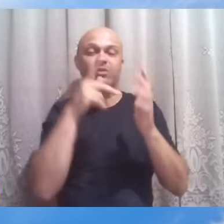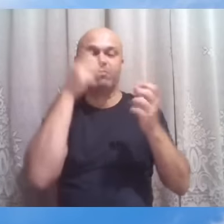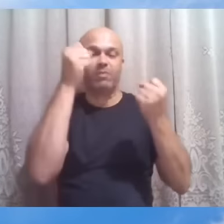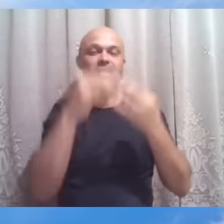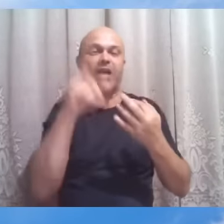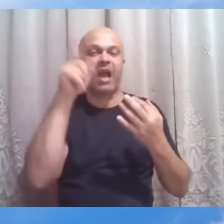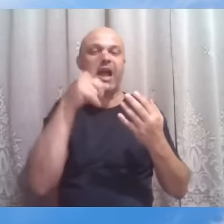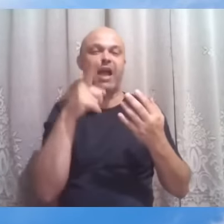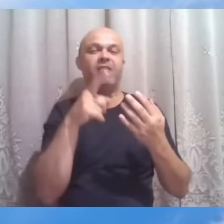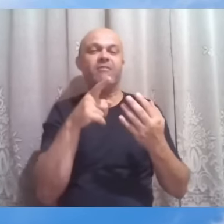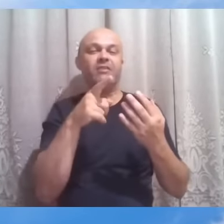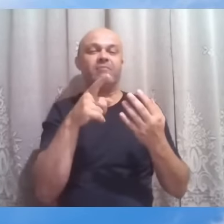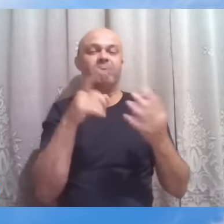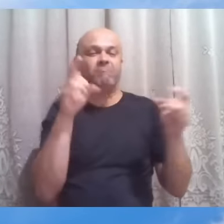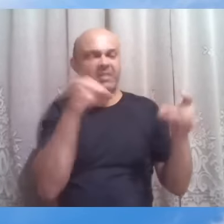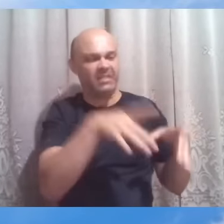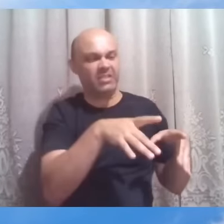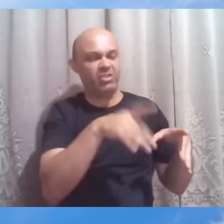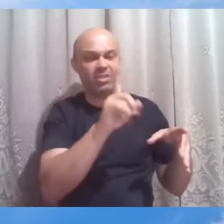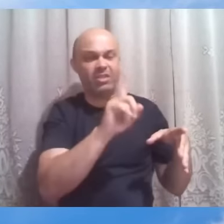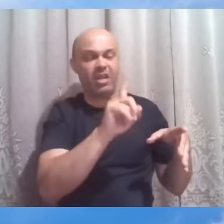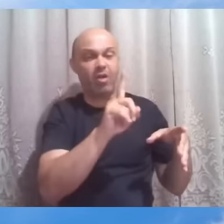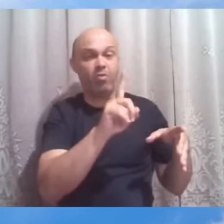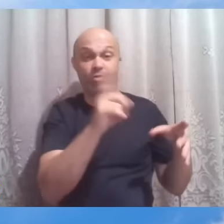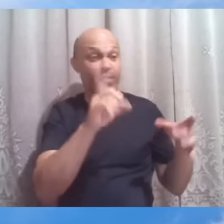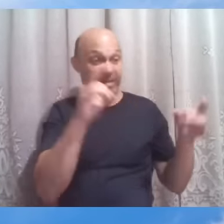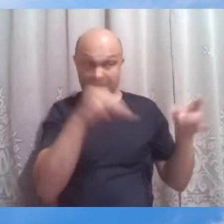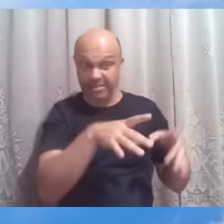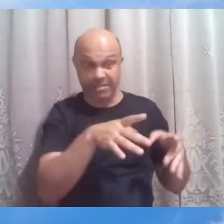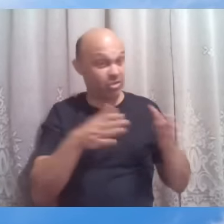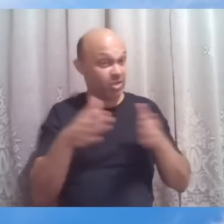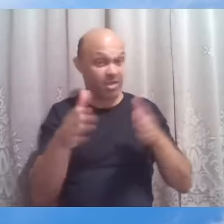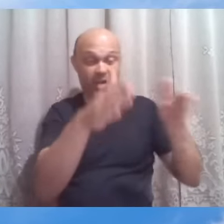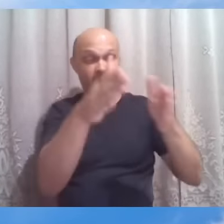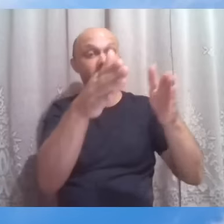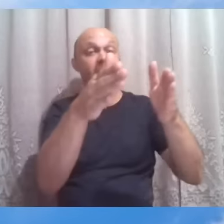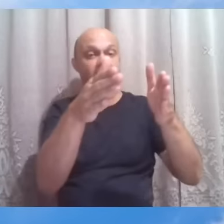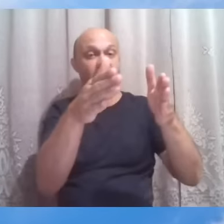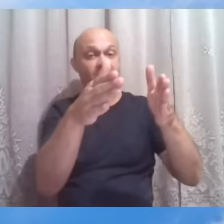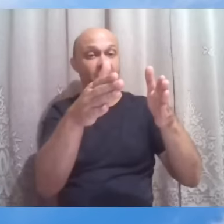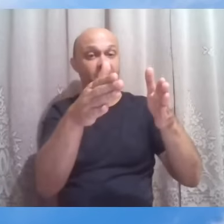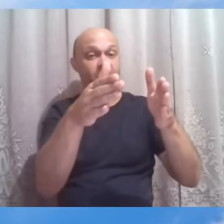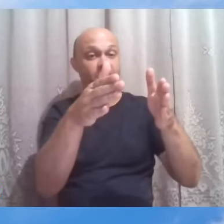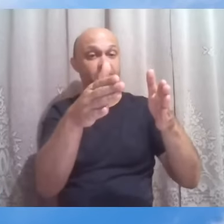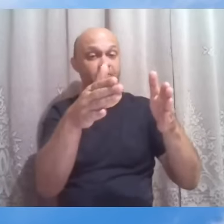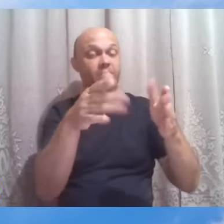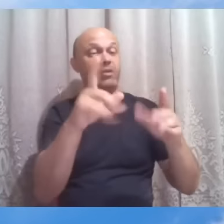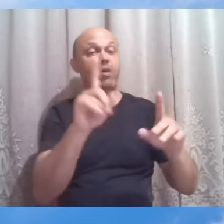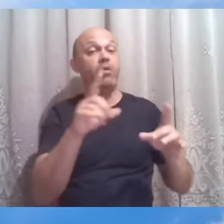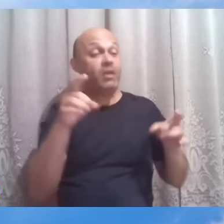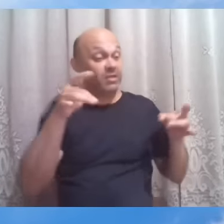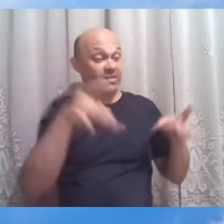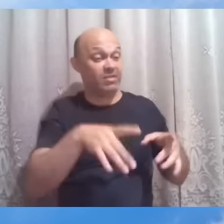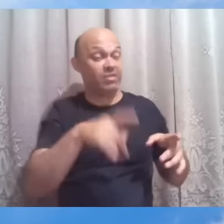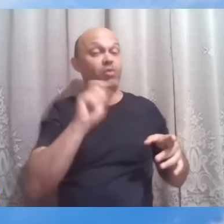Renunciar não desistindo da caminhada nem também os abandonando. Renunciar às exigências.